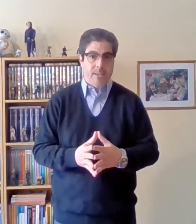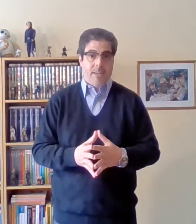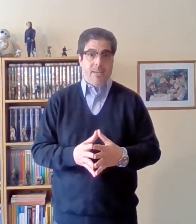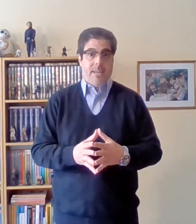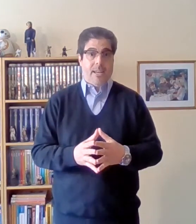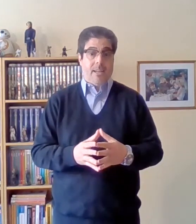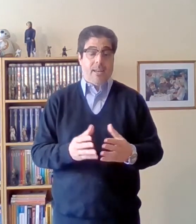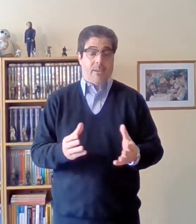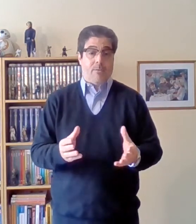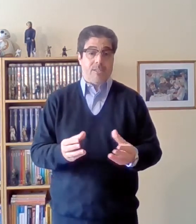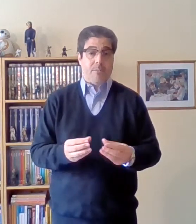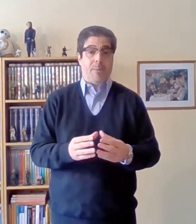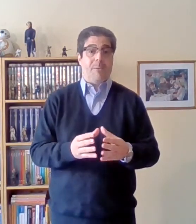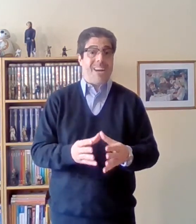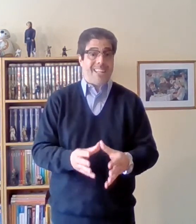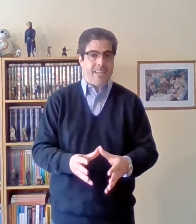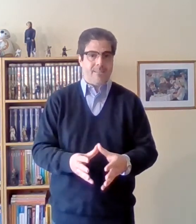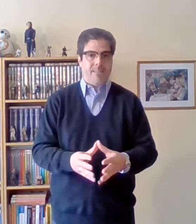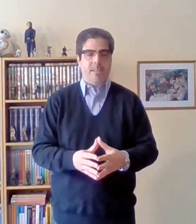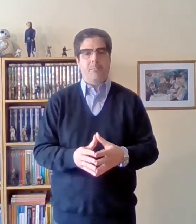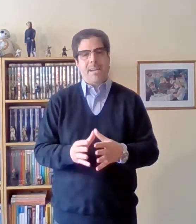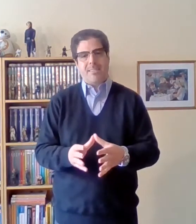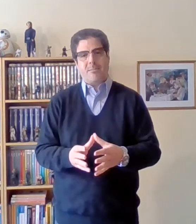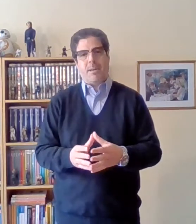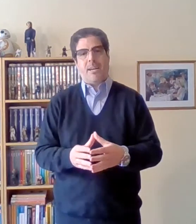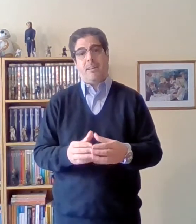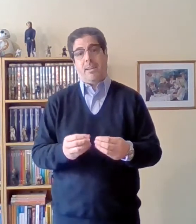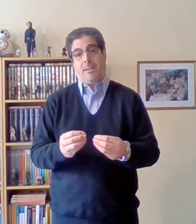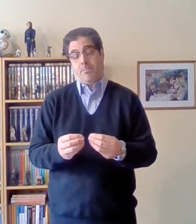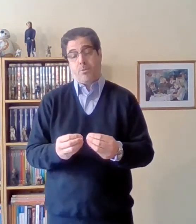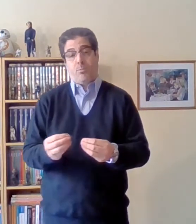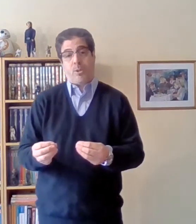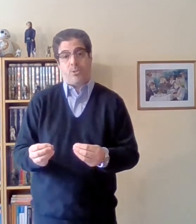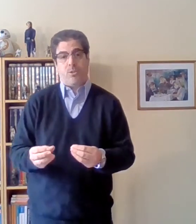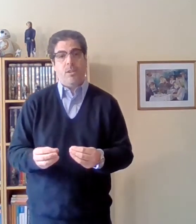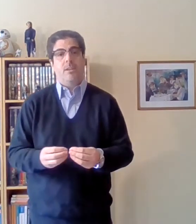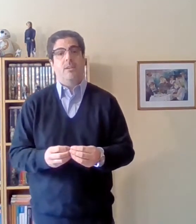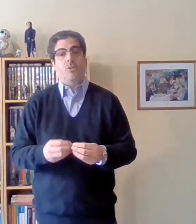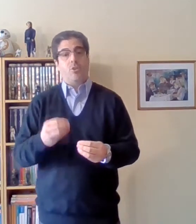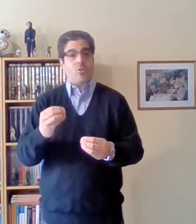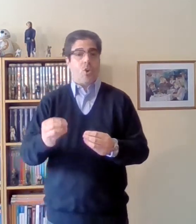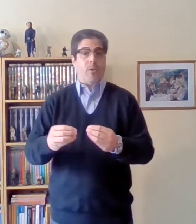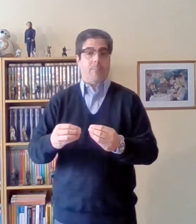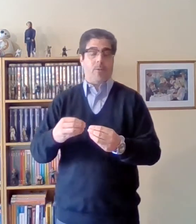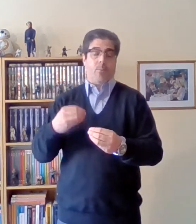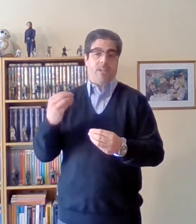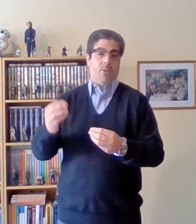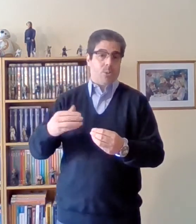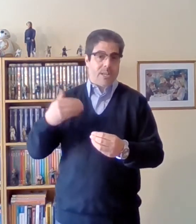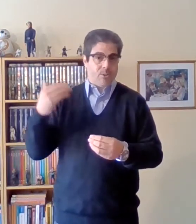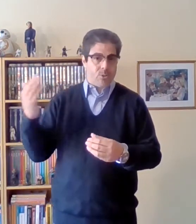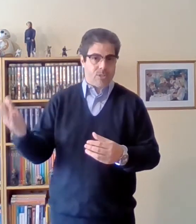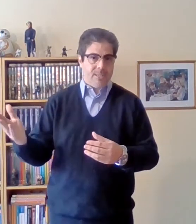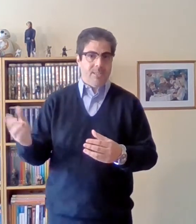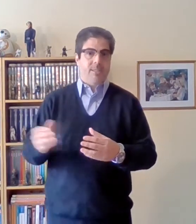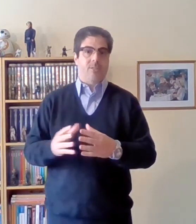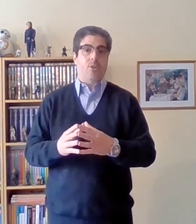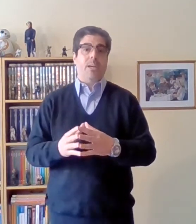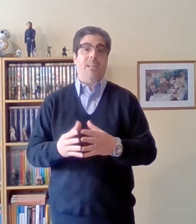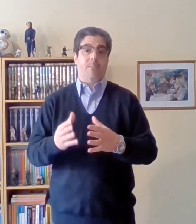el que fuese privada. Y Marx va, por supuesto, no sólo va a proponer otra cosa, sino que además